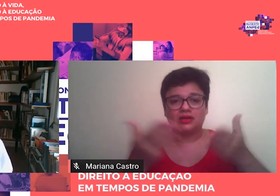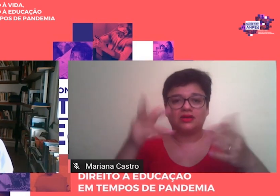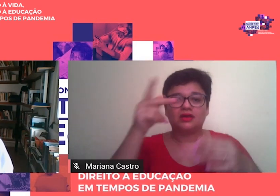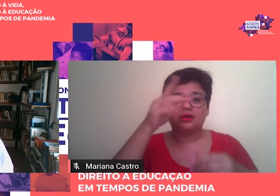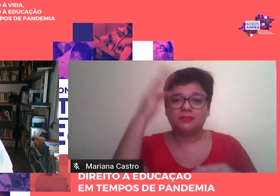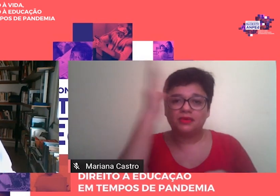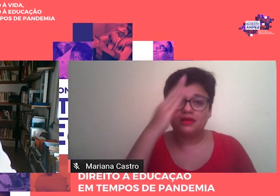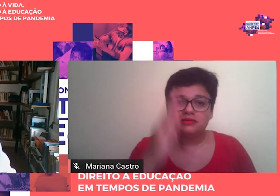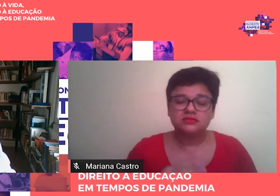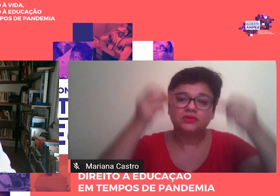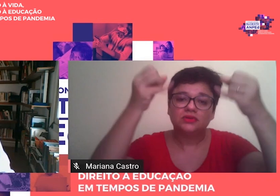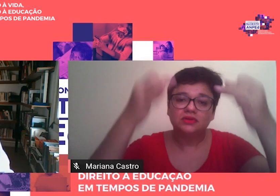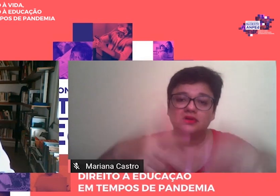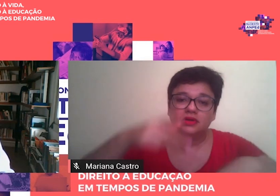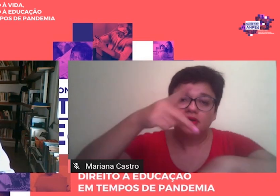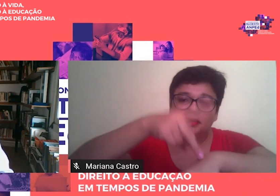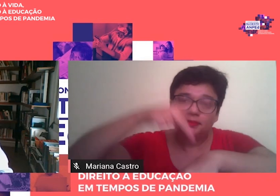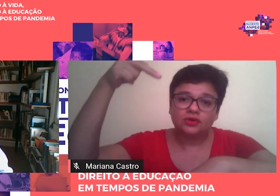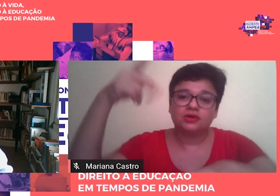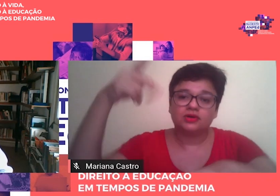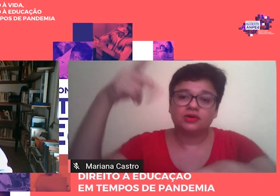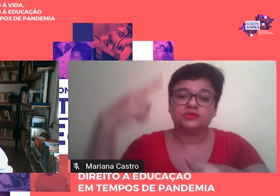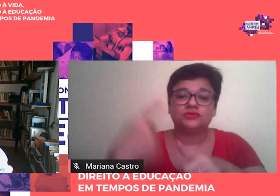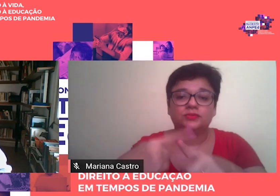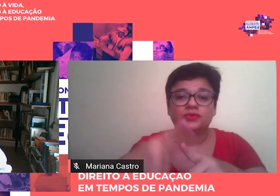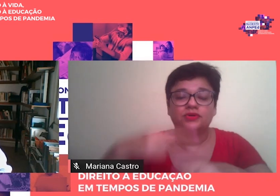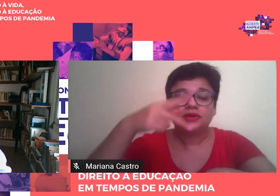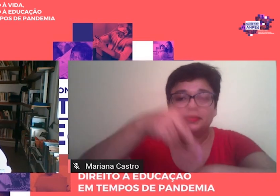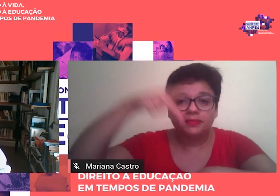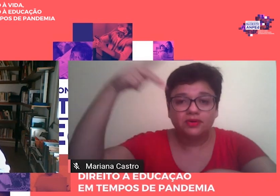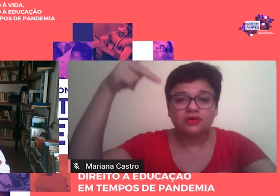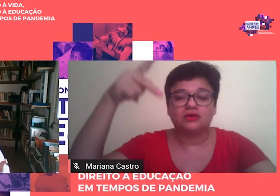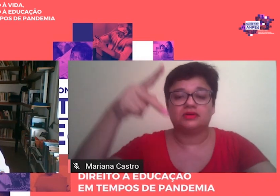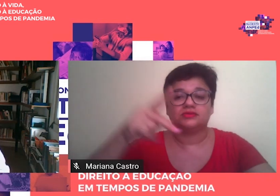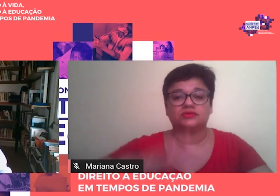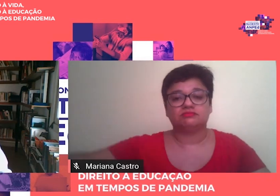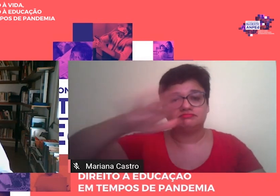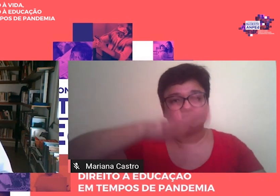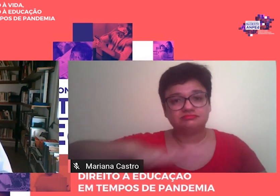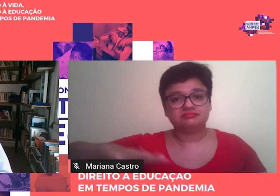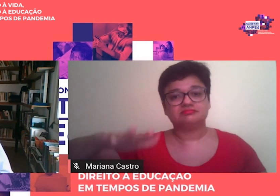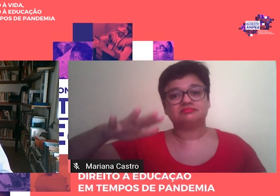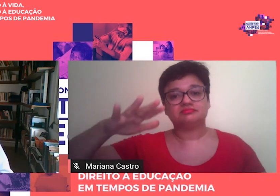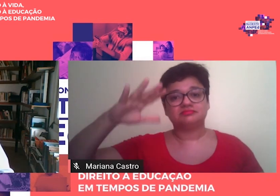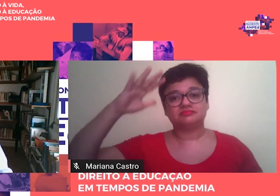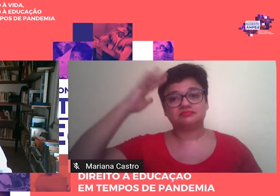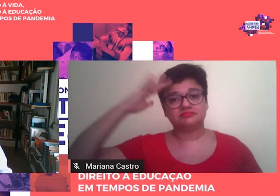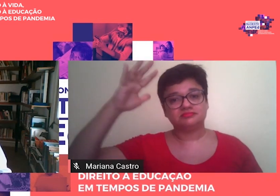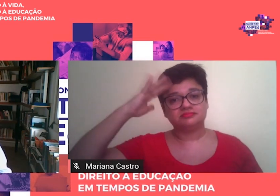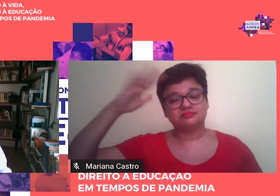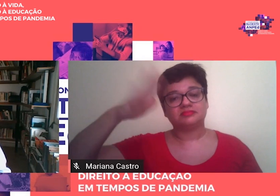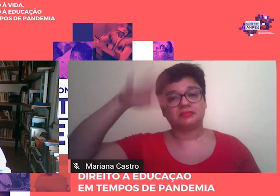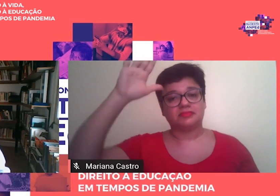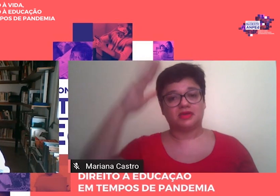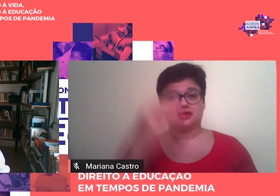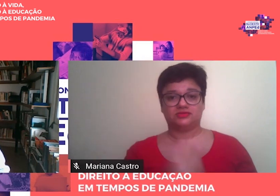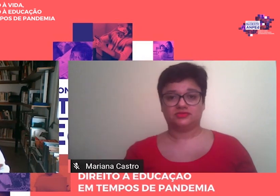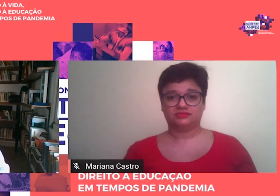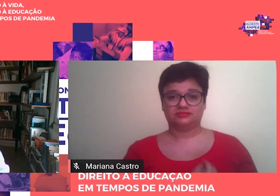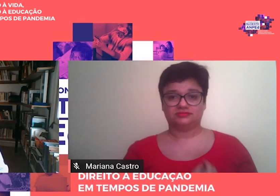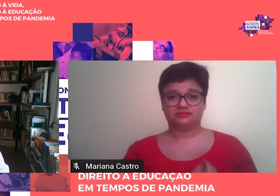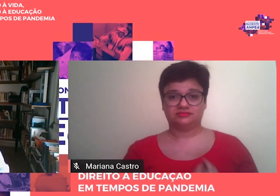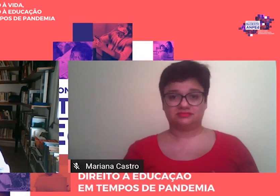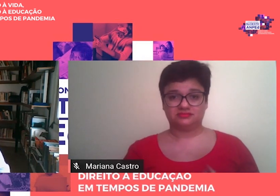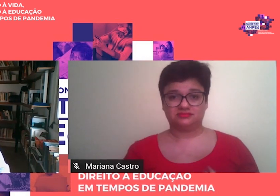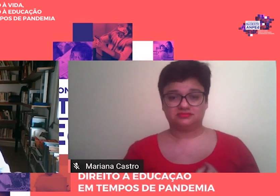refiro à pós-graduação, porque é no âmbito da pós-graduação que essas teorias tiveram maior presença, né, inclusive,